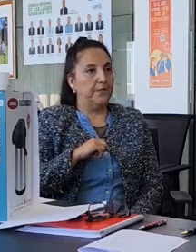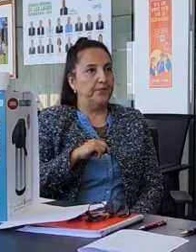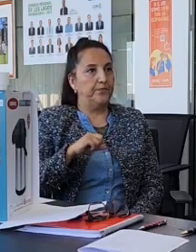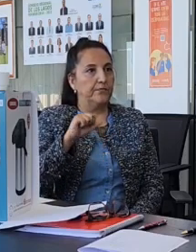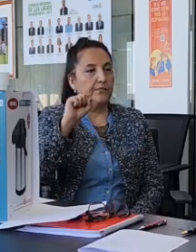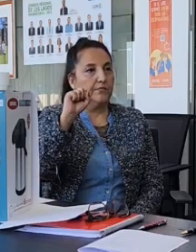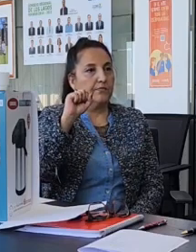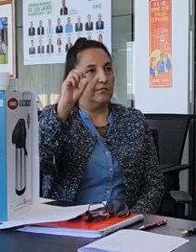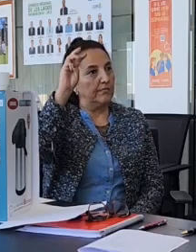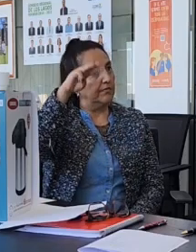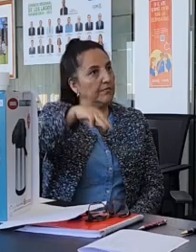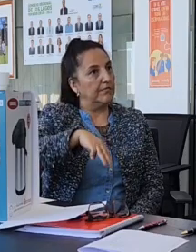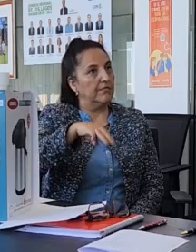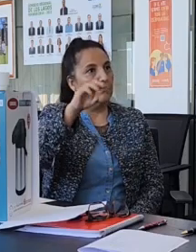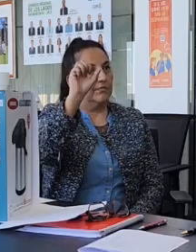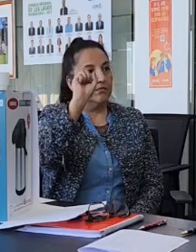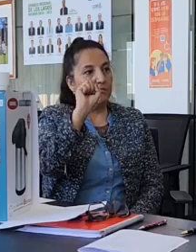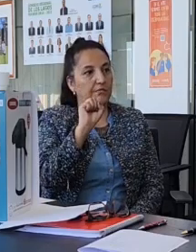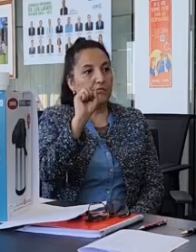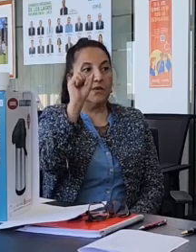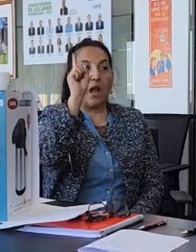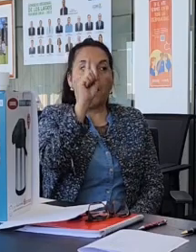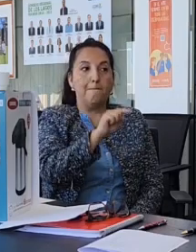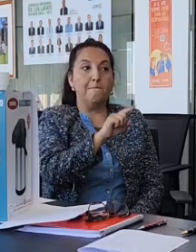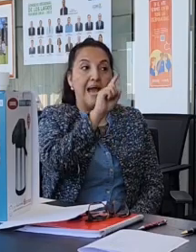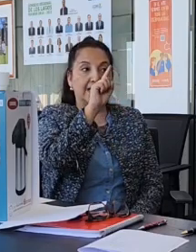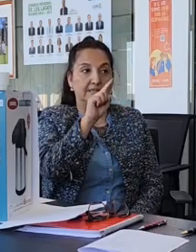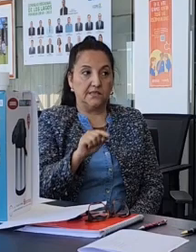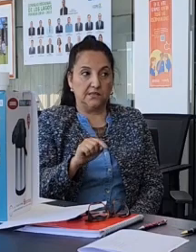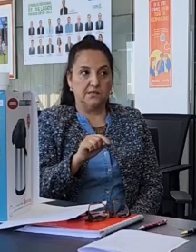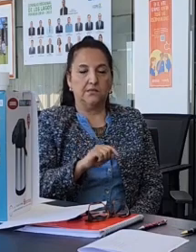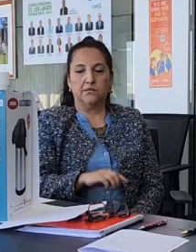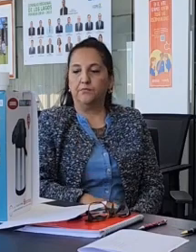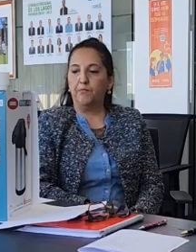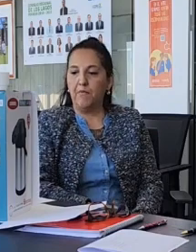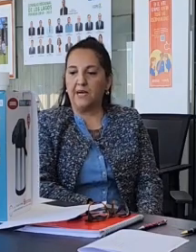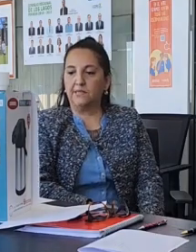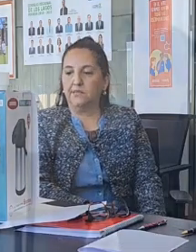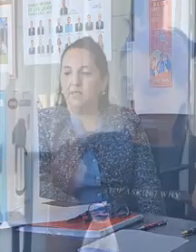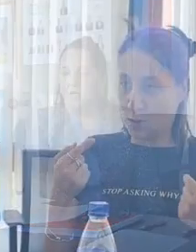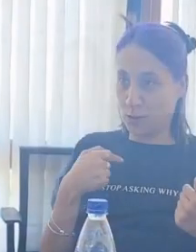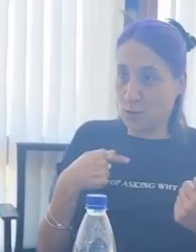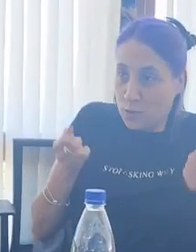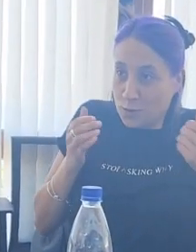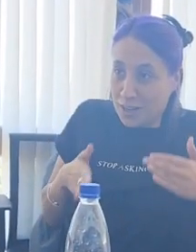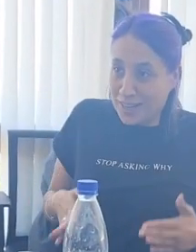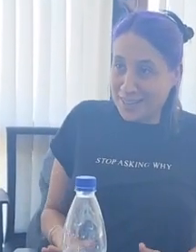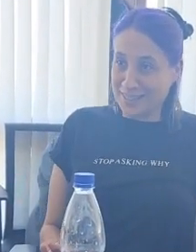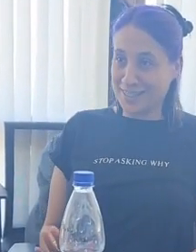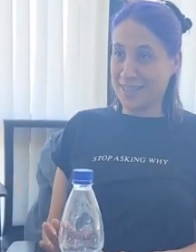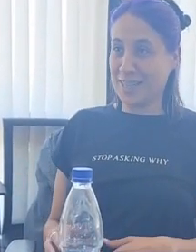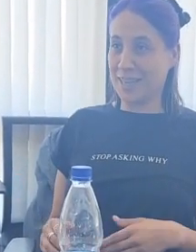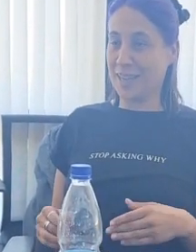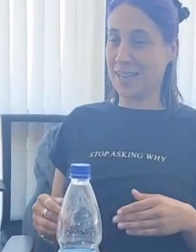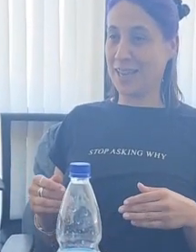familiarizar a los funcionarios y funcionarias con la cultura sorda y desarrollar competencias lingüísticas básicas en lenguas de señas chilena. Quienes